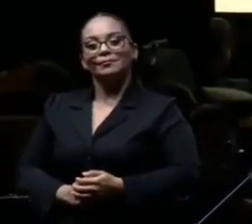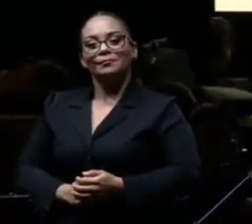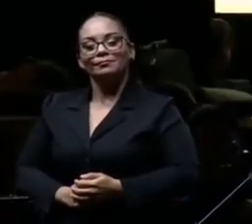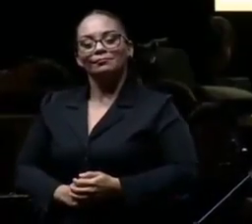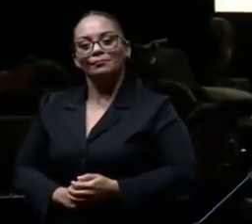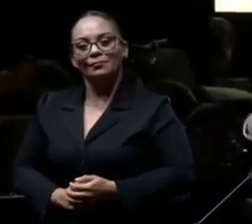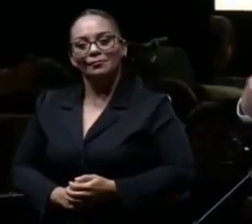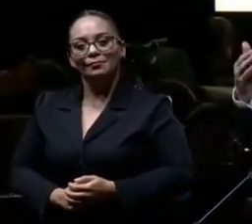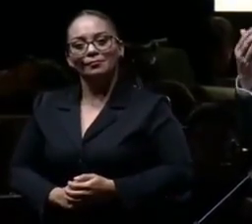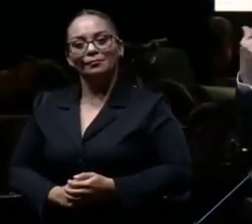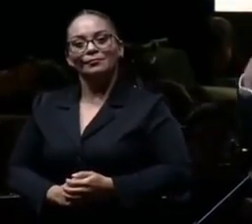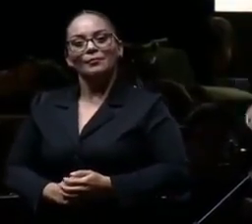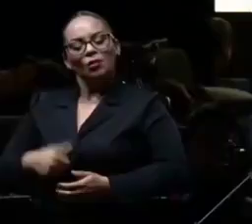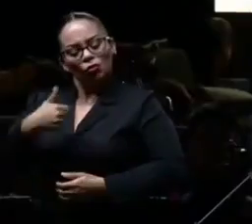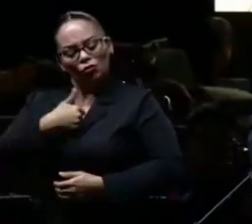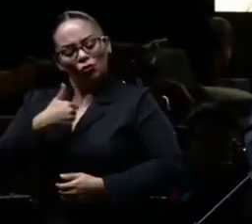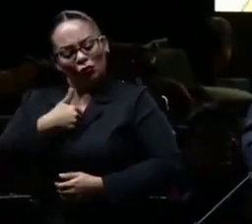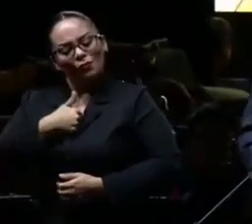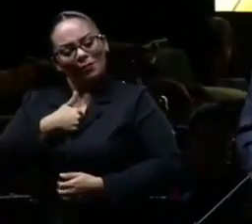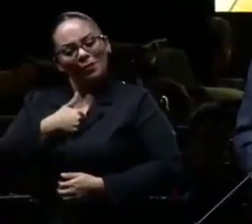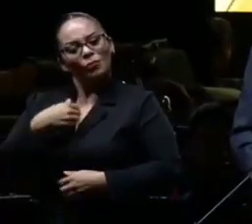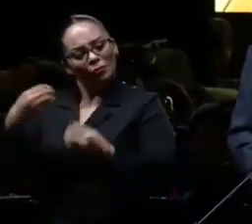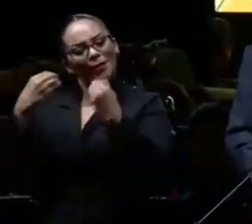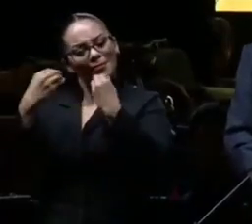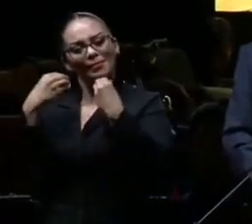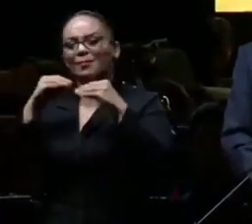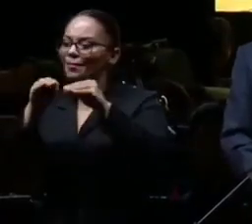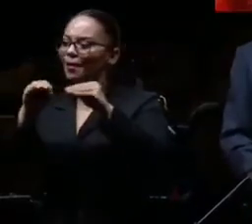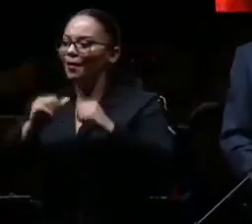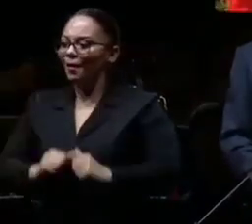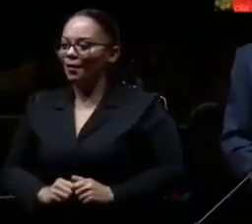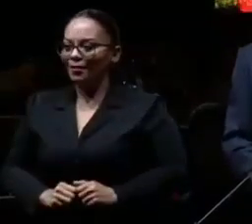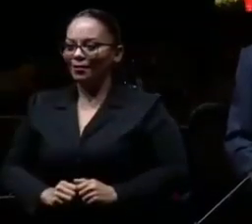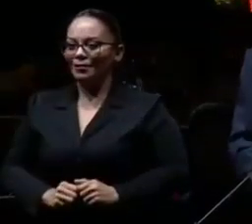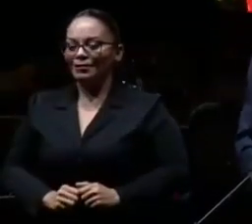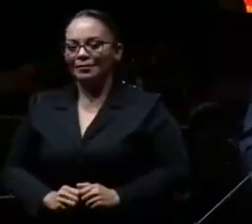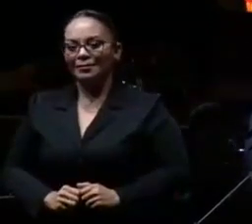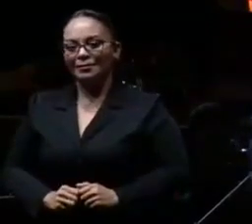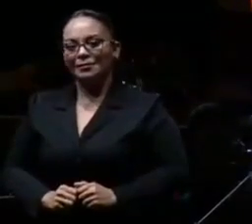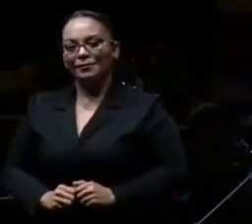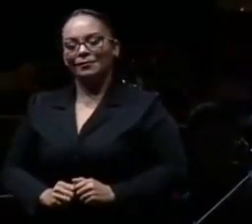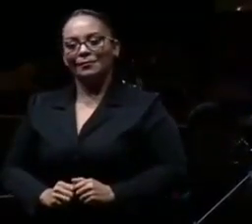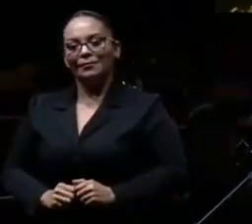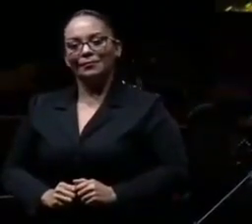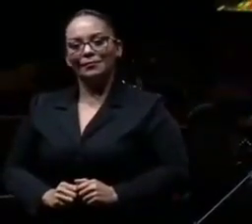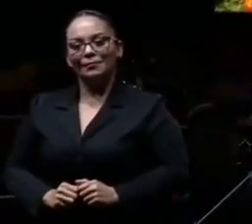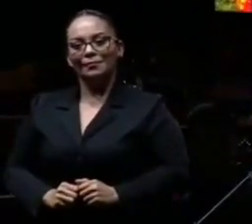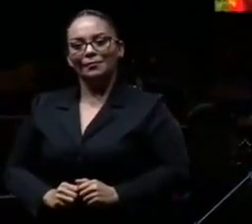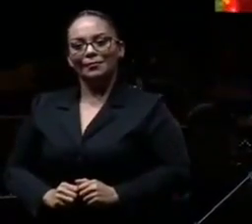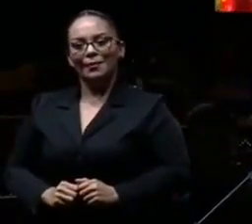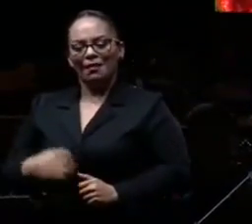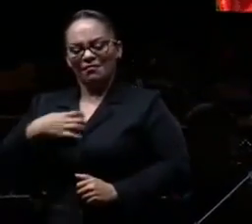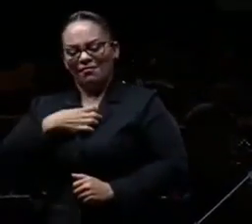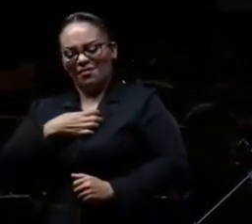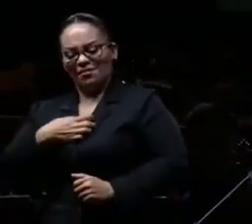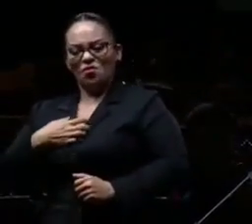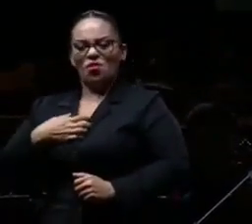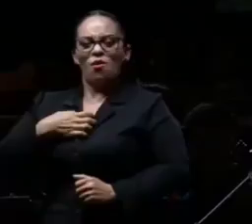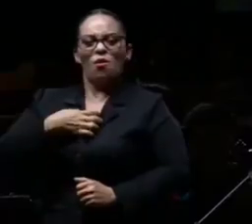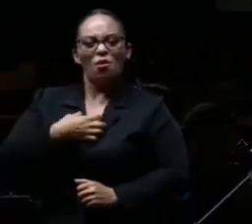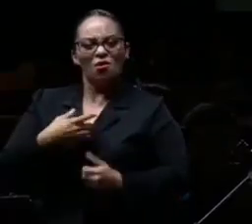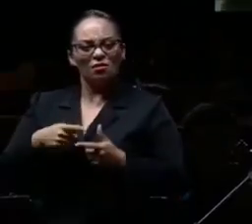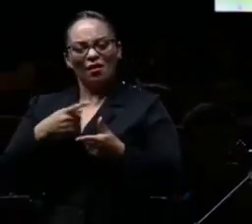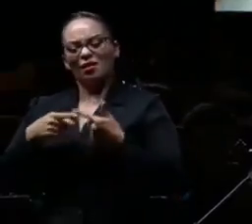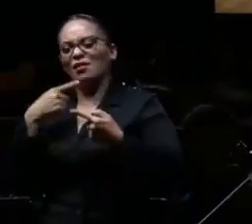Enseñémonoslo a nosotros mismos. Enterremos las hachas de la discordia y los